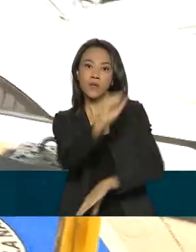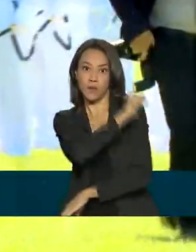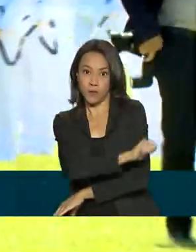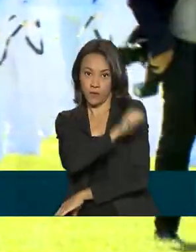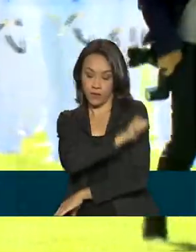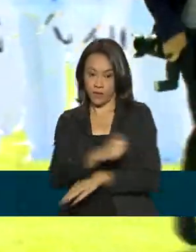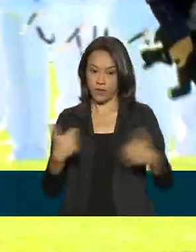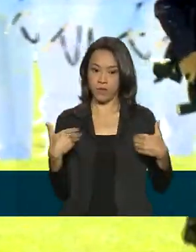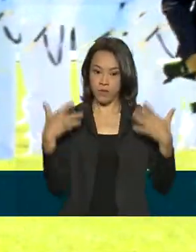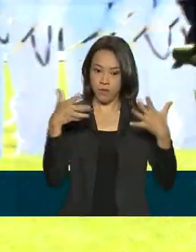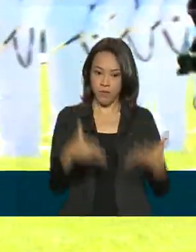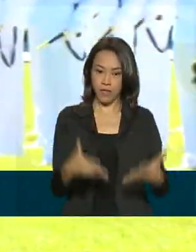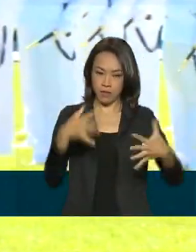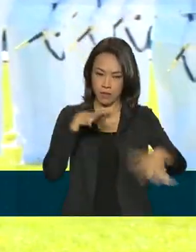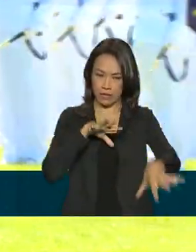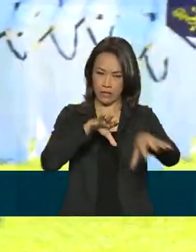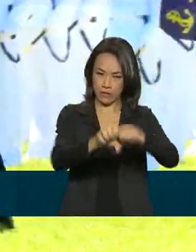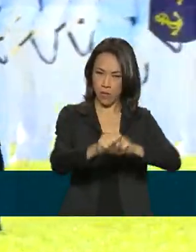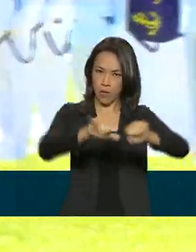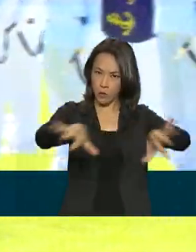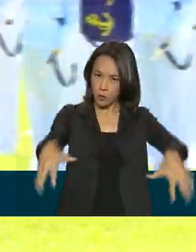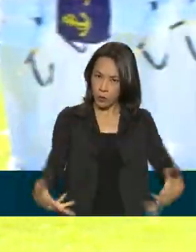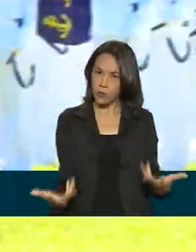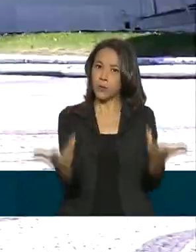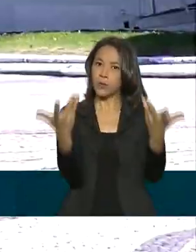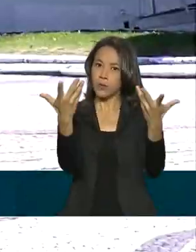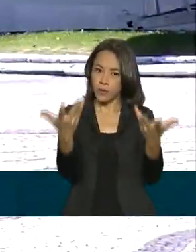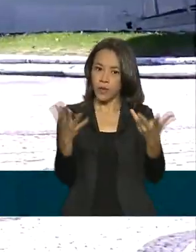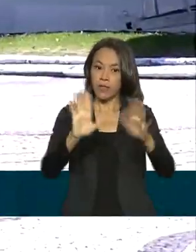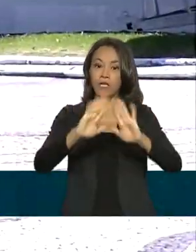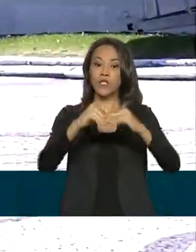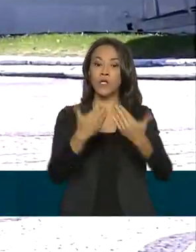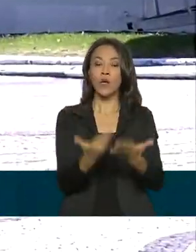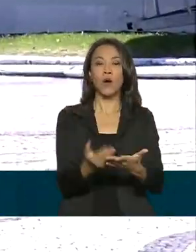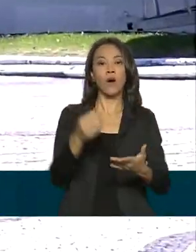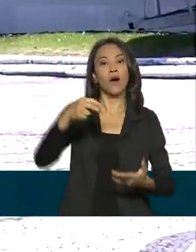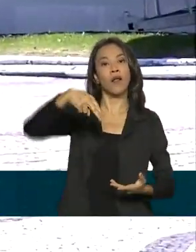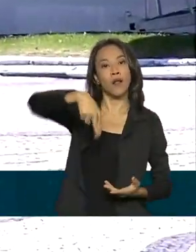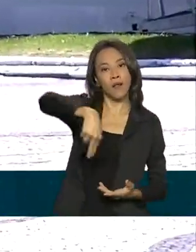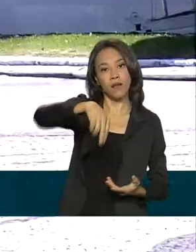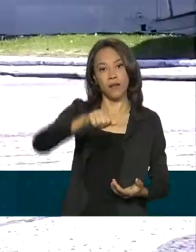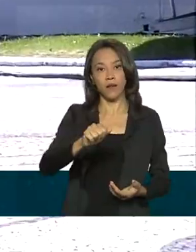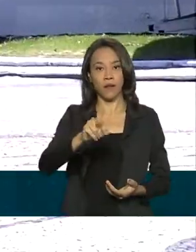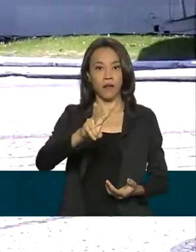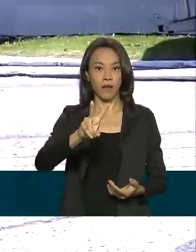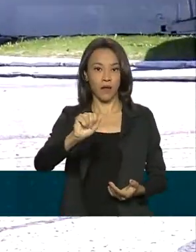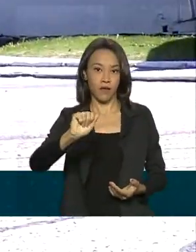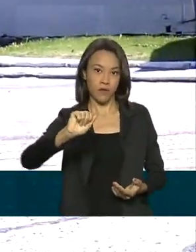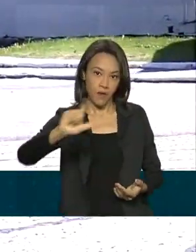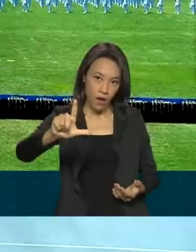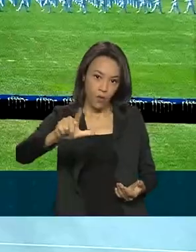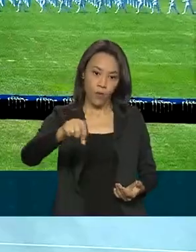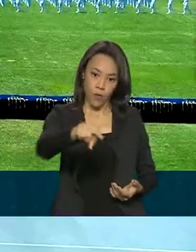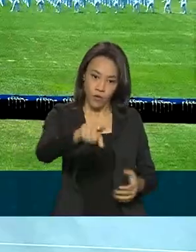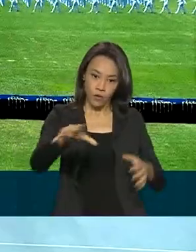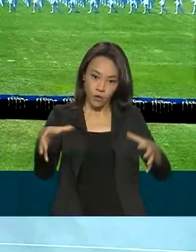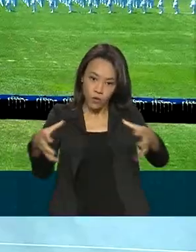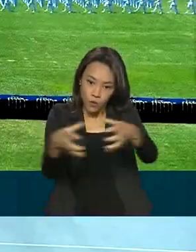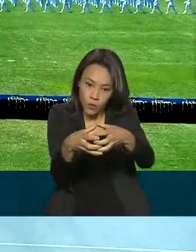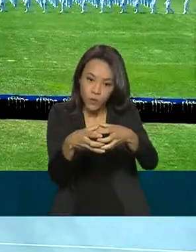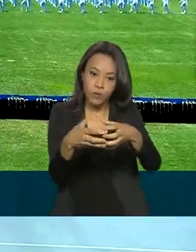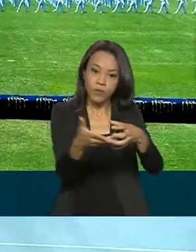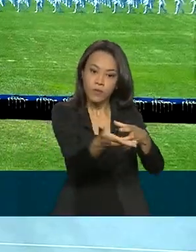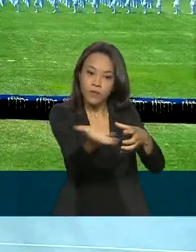participar da cerimônia de formatura dos alunos da Escola Naval. 197 aspirantes da turma capitão de fragata, Luiz